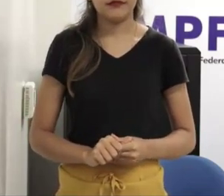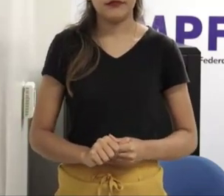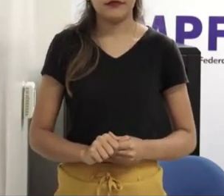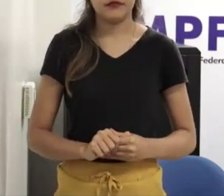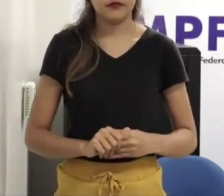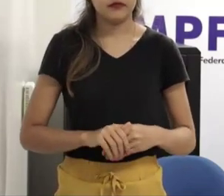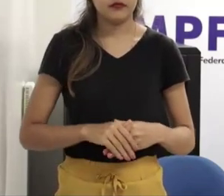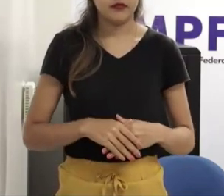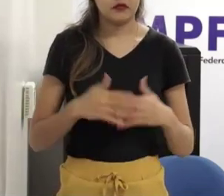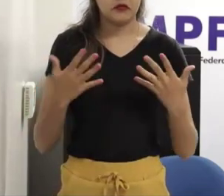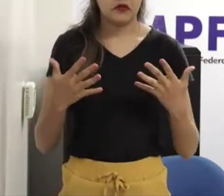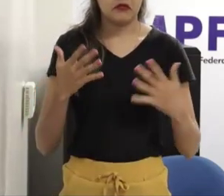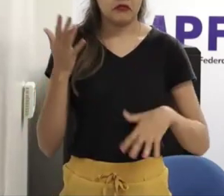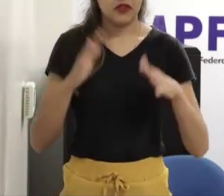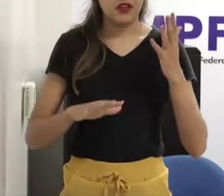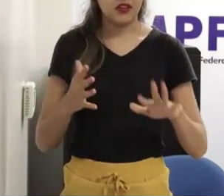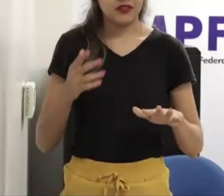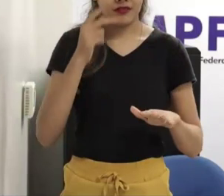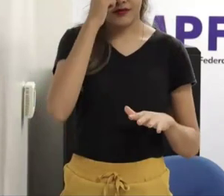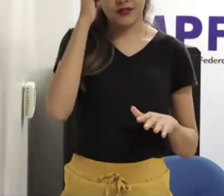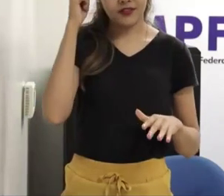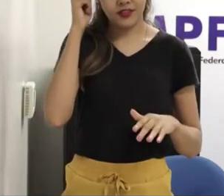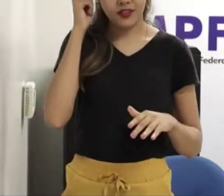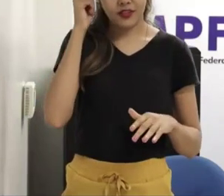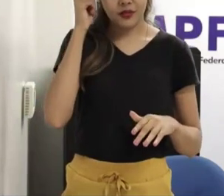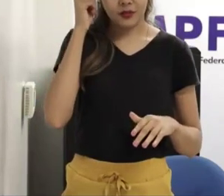vamos bolar uma estratégia real problema real, né